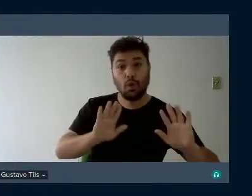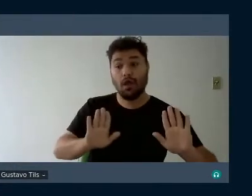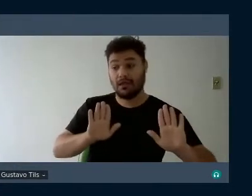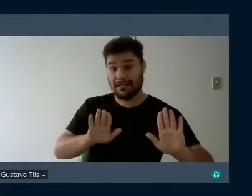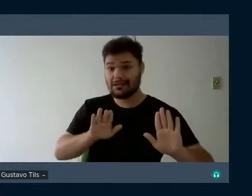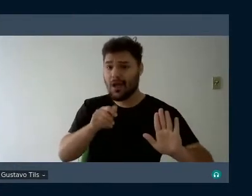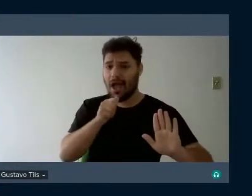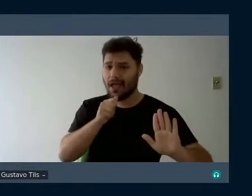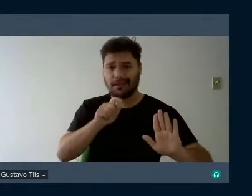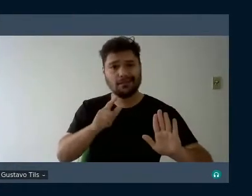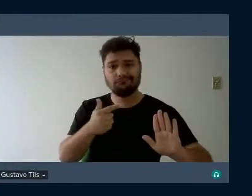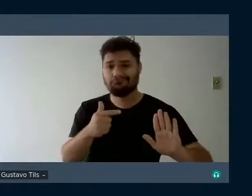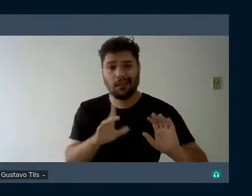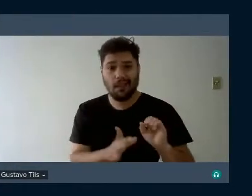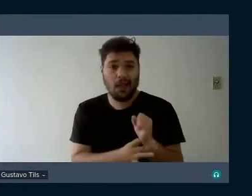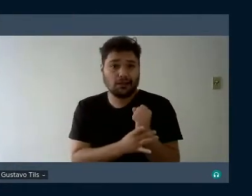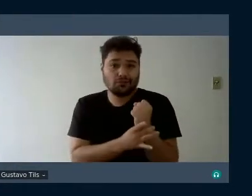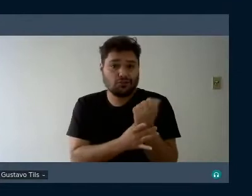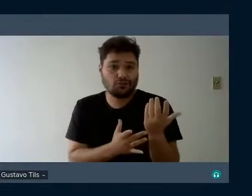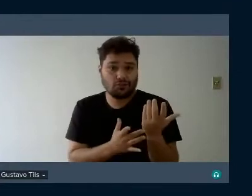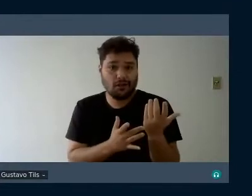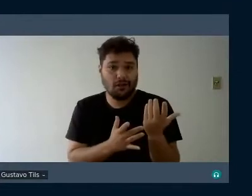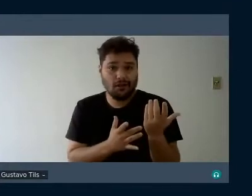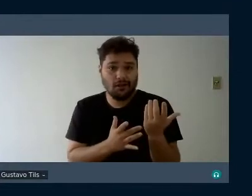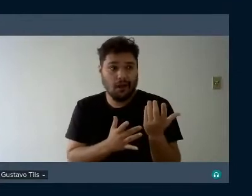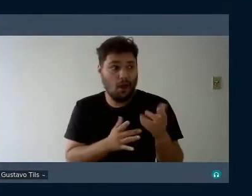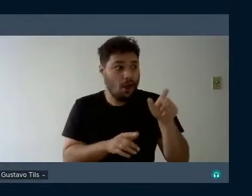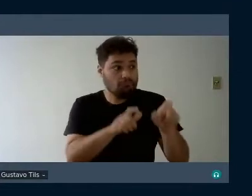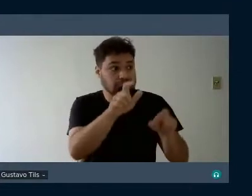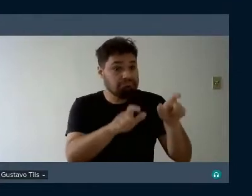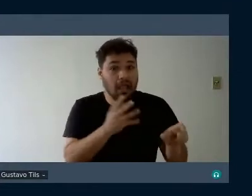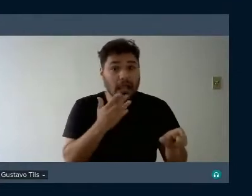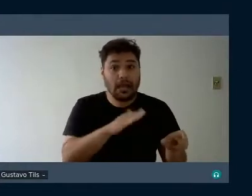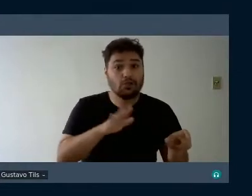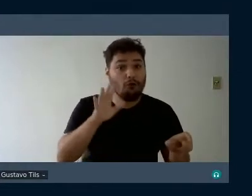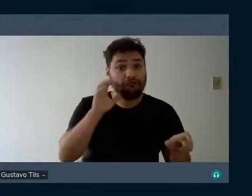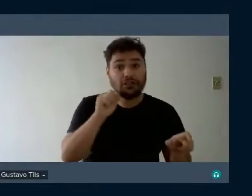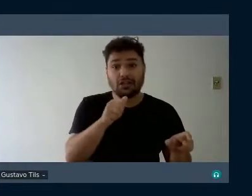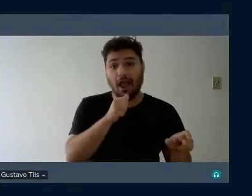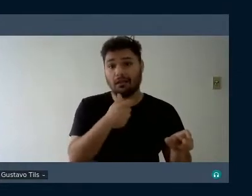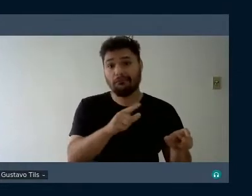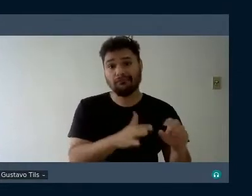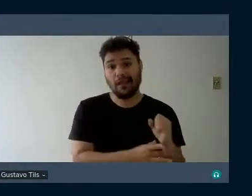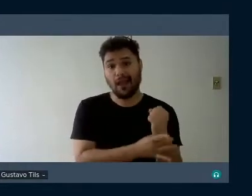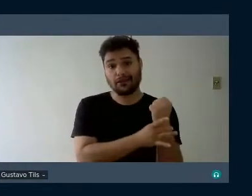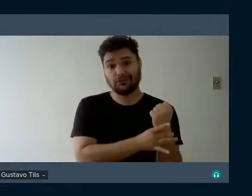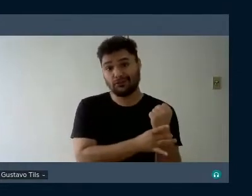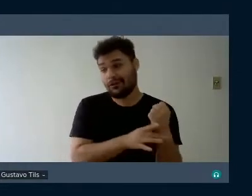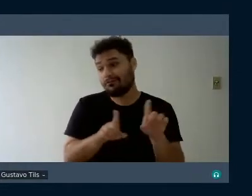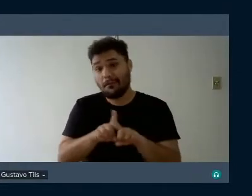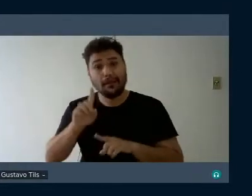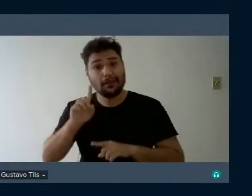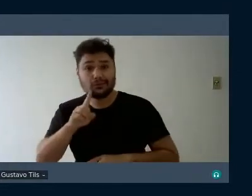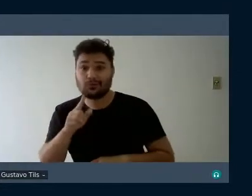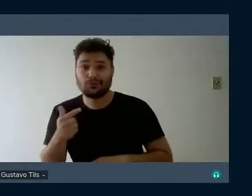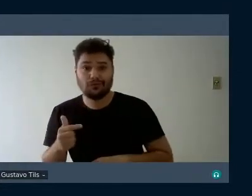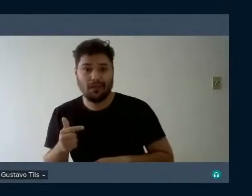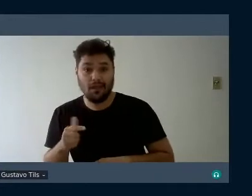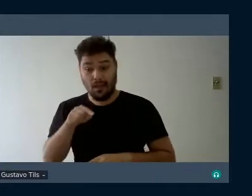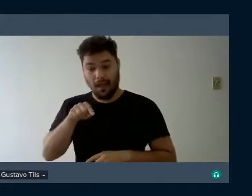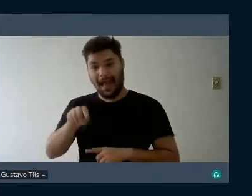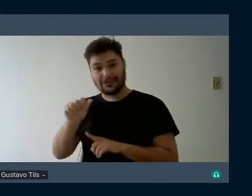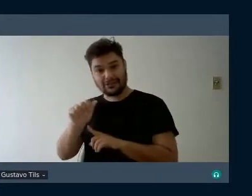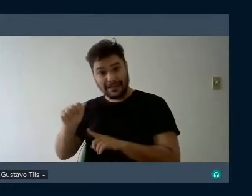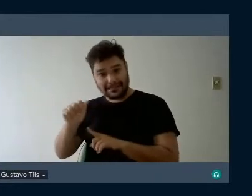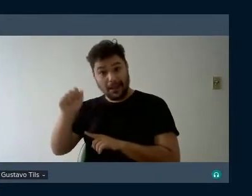nem para as crianças não surdas. É uma luta da Associação Brasileira de Educação Musical,